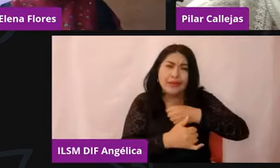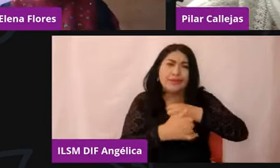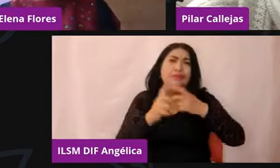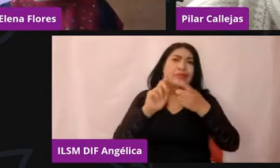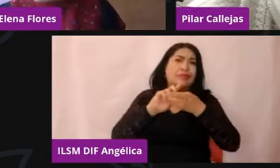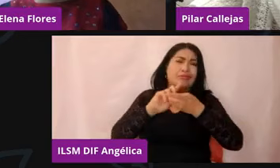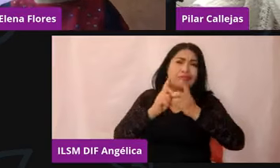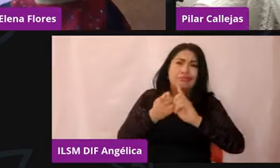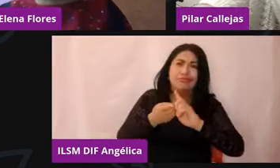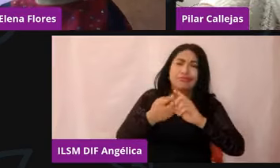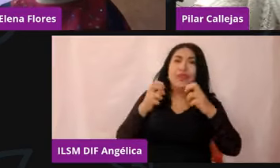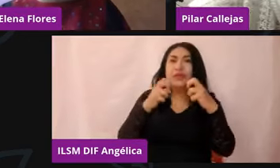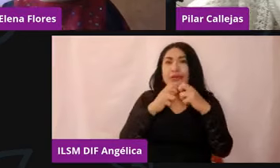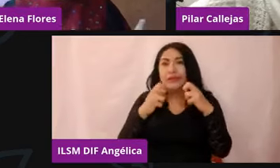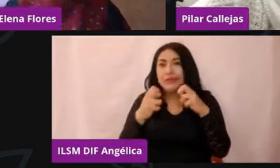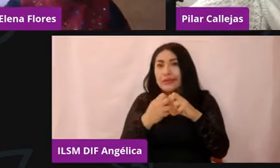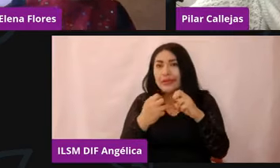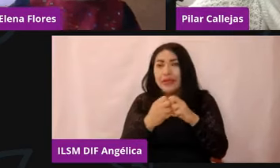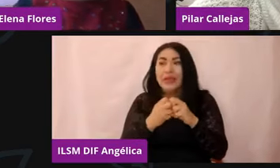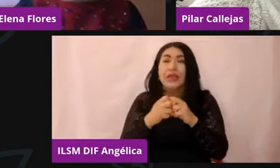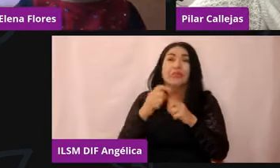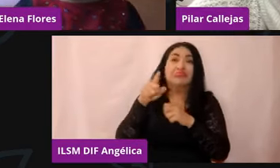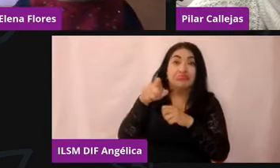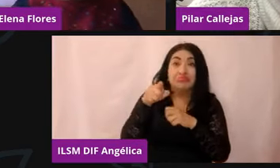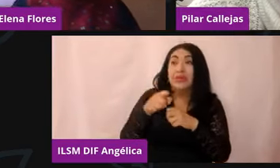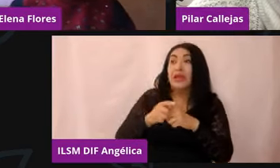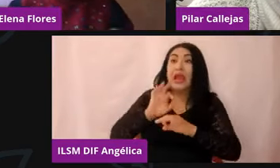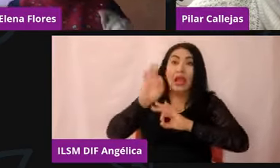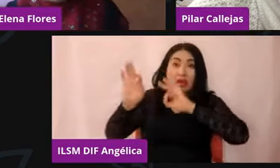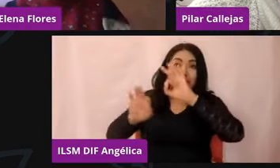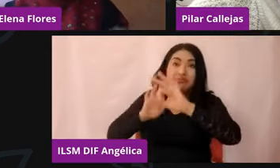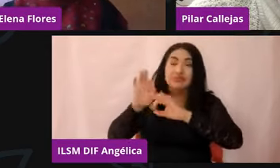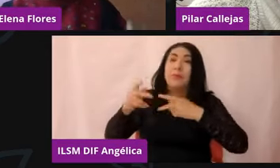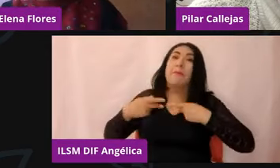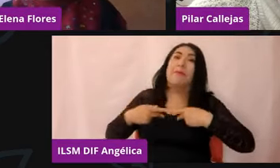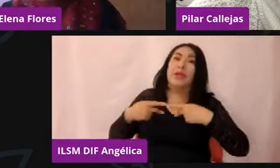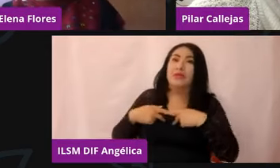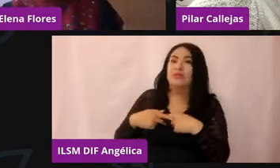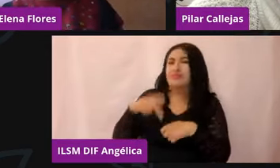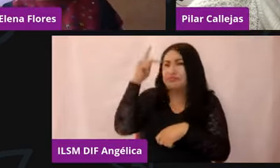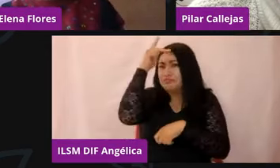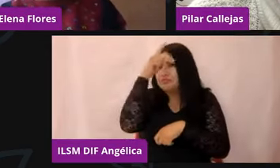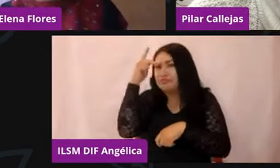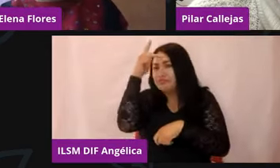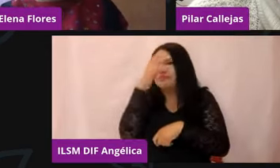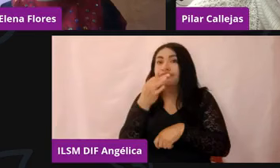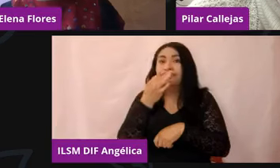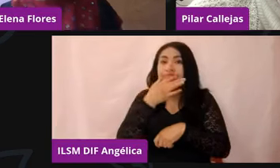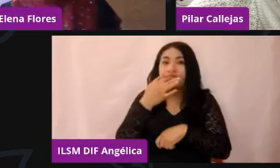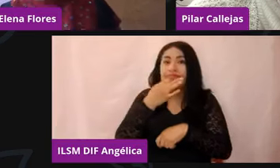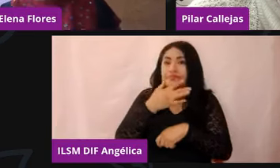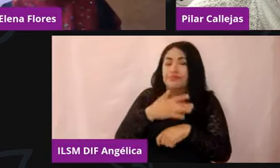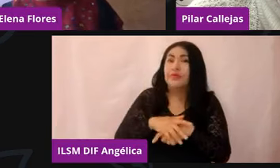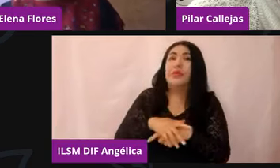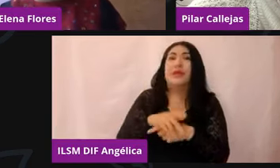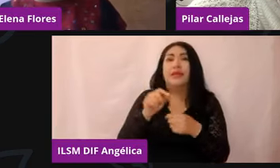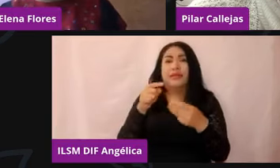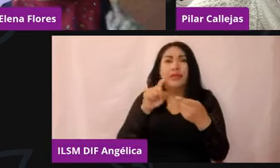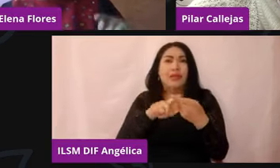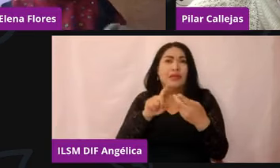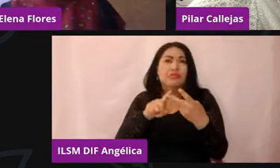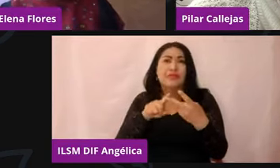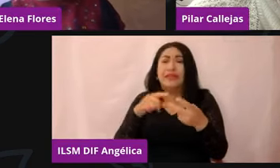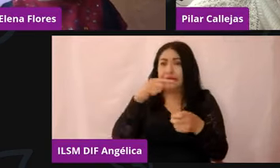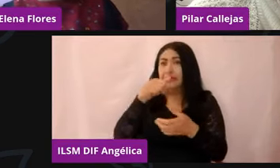responsable de consulta psiquiátrica en la Clínica Enlace Emocional. Estuvo adscrita al servicio de psiquiatría del Enlace en la Ciudad de